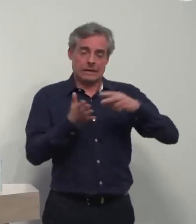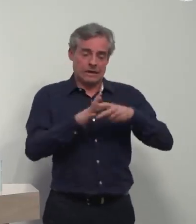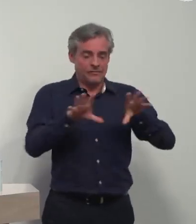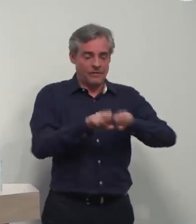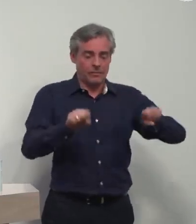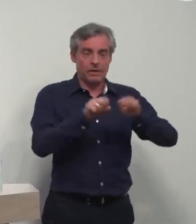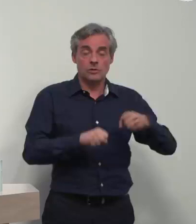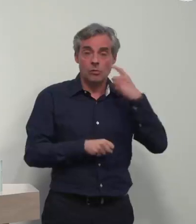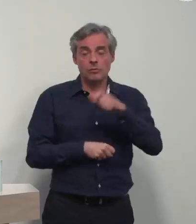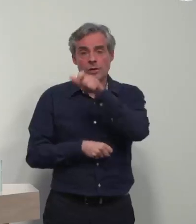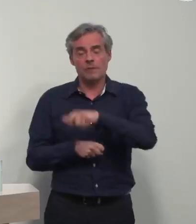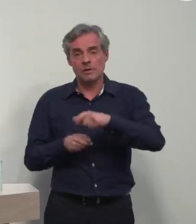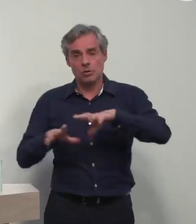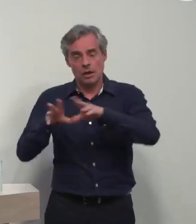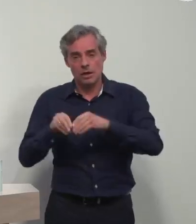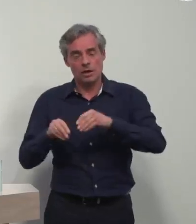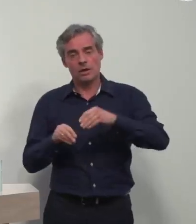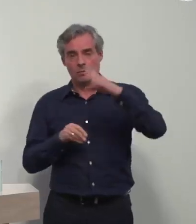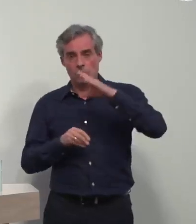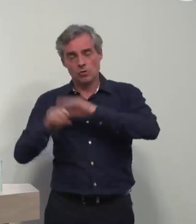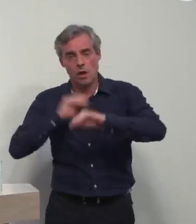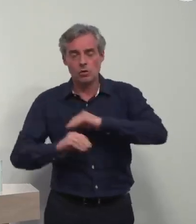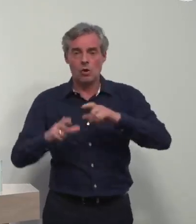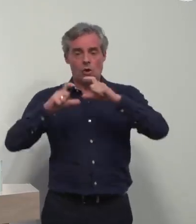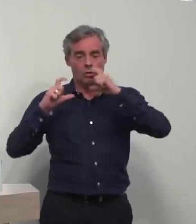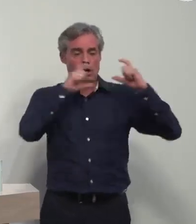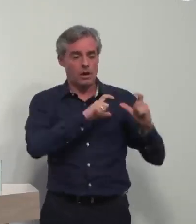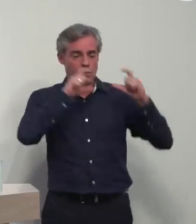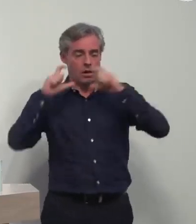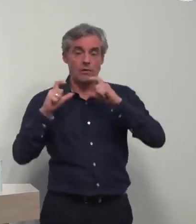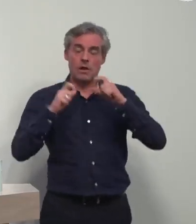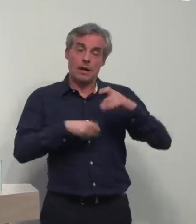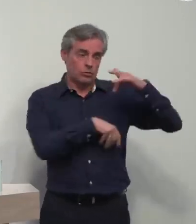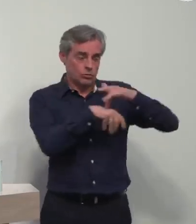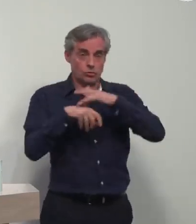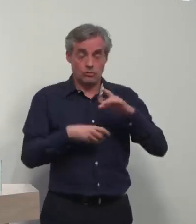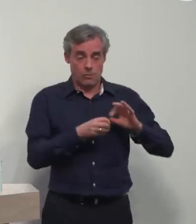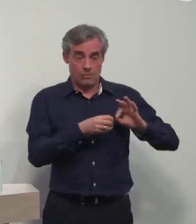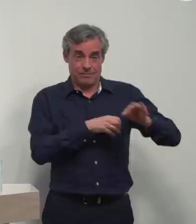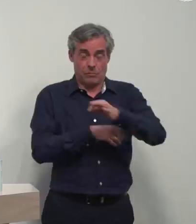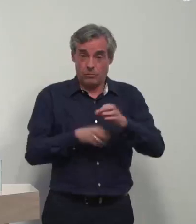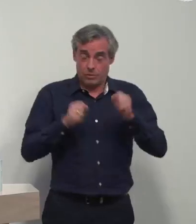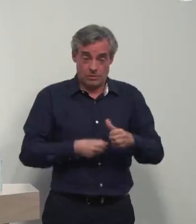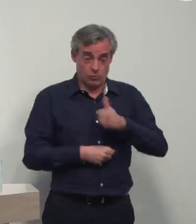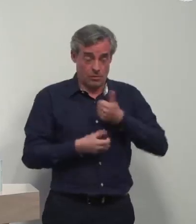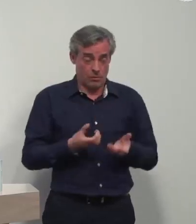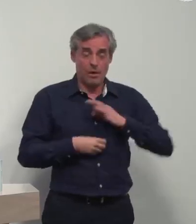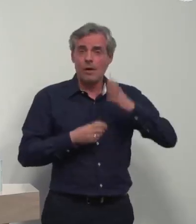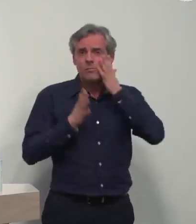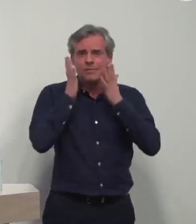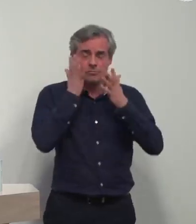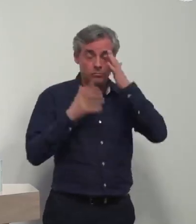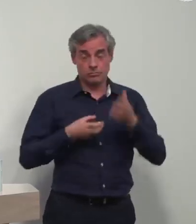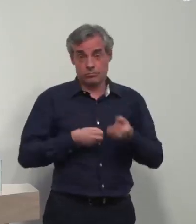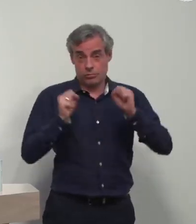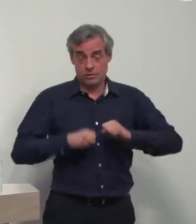réservé à des soignants. On enlève son masque, on manipule son masque, on se contamine en touchant son masque, on se touche le visage sous le